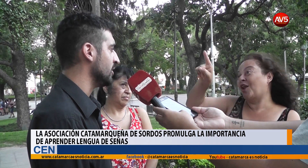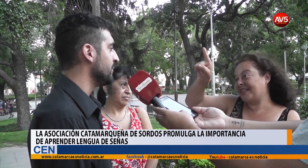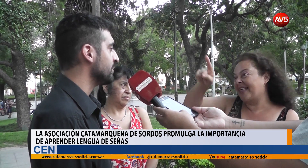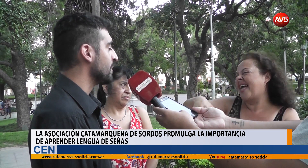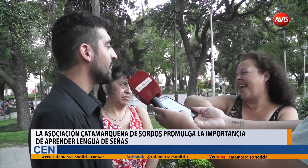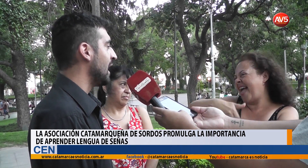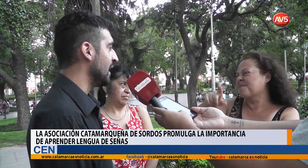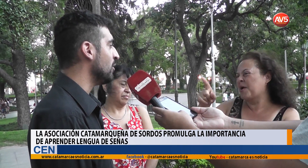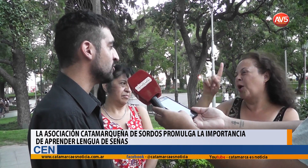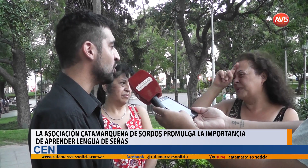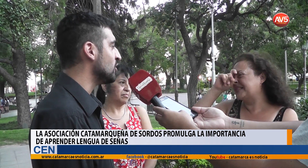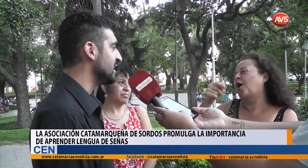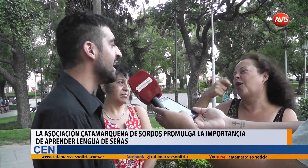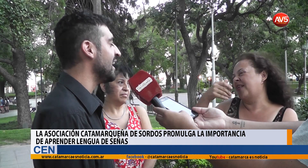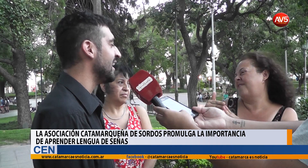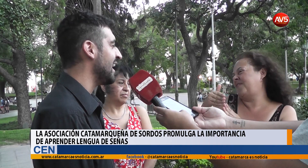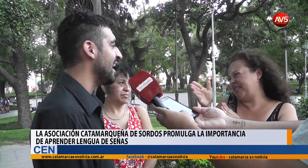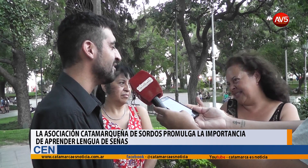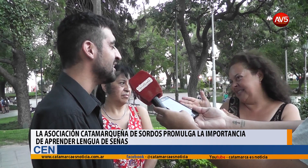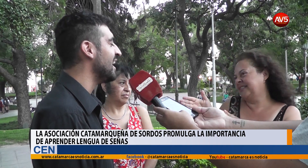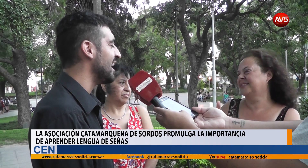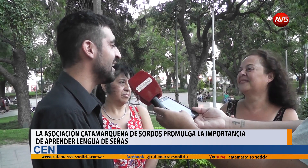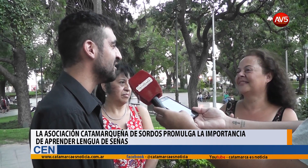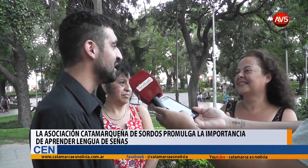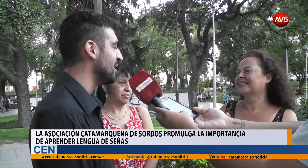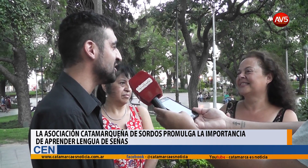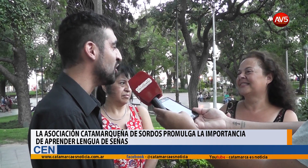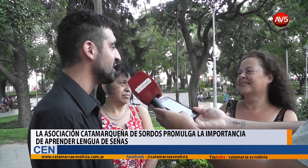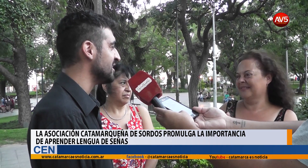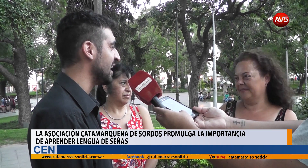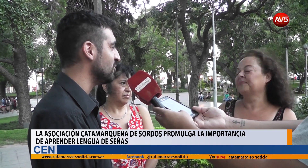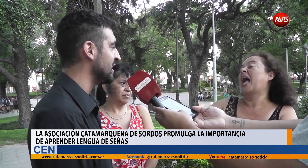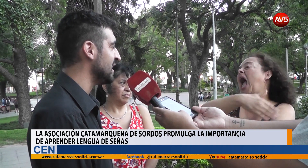Bueno, todos conocen la avenida Virgen del Valle Norte, cerca del Humar allá.